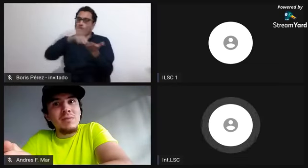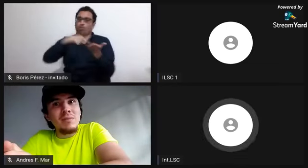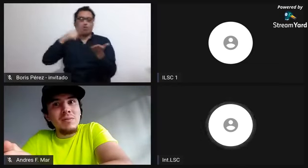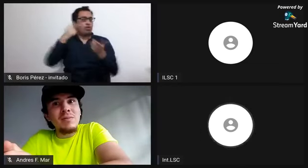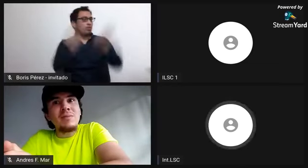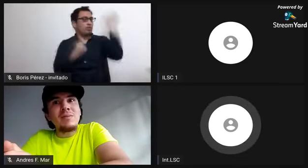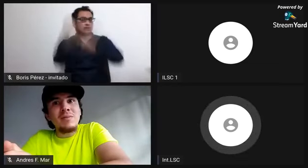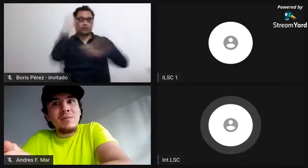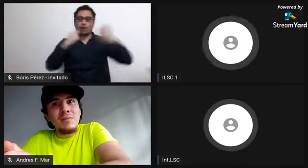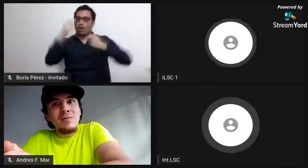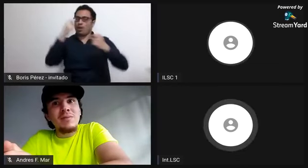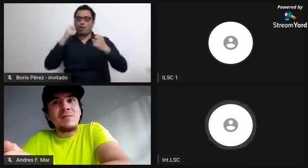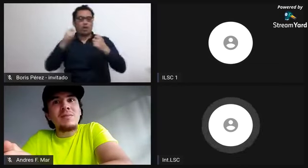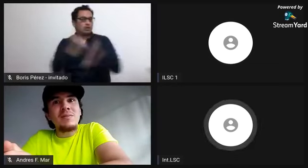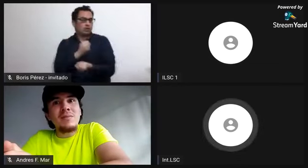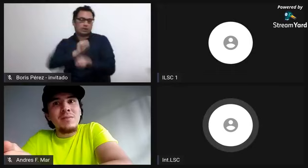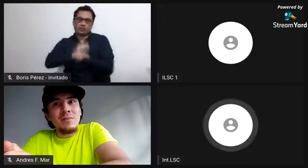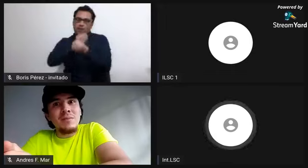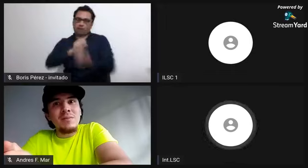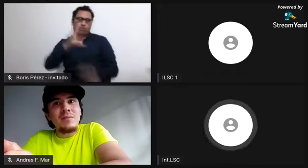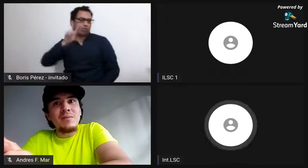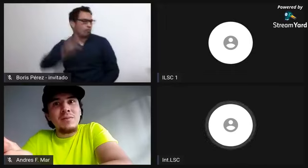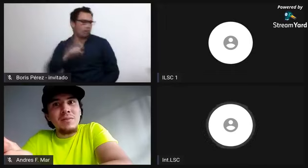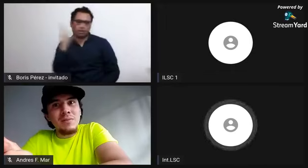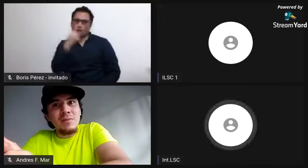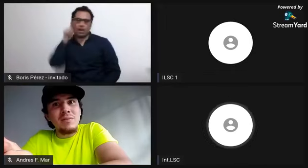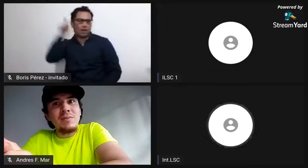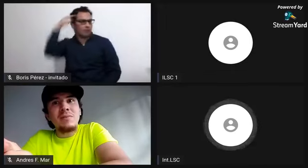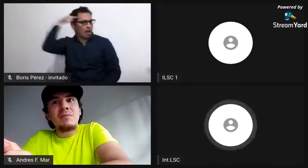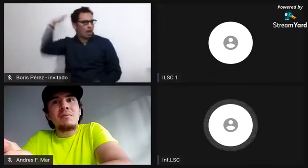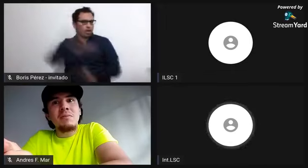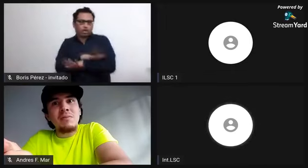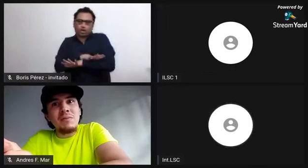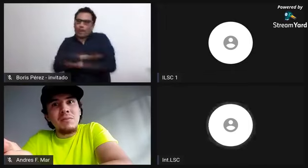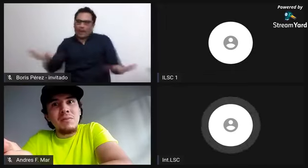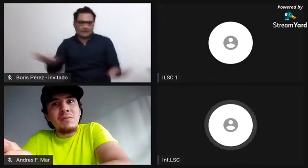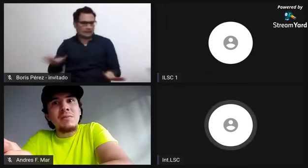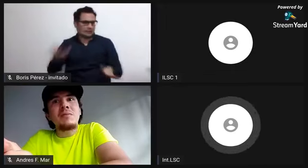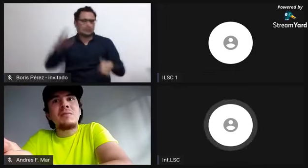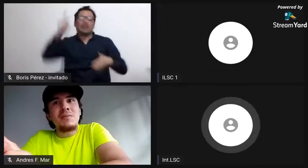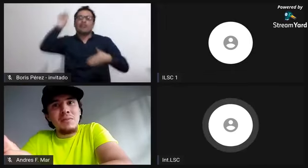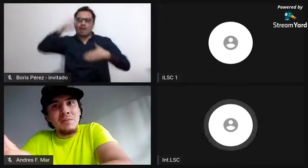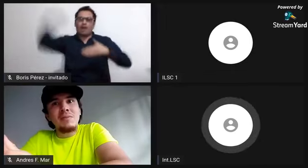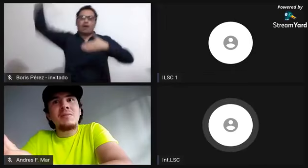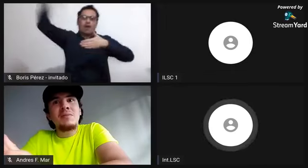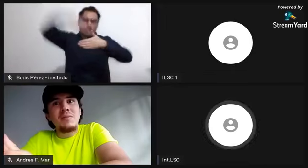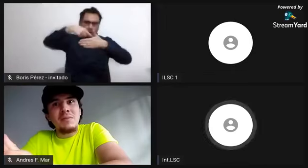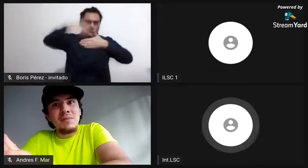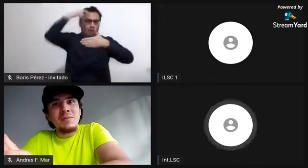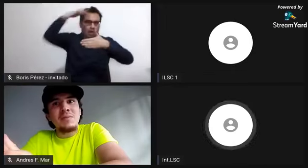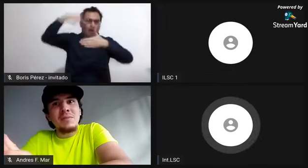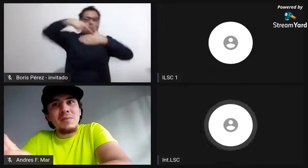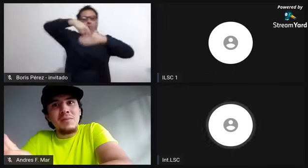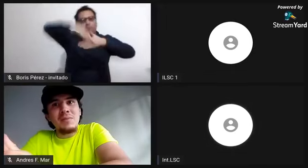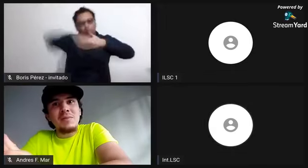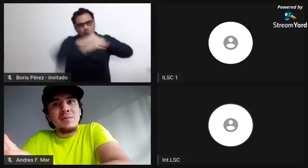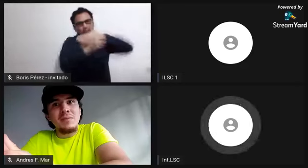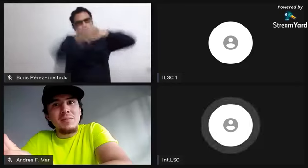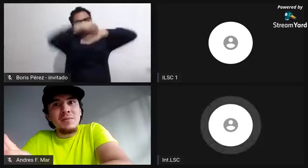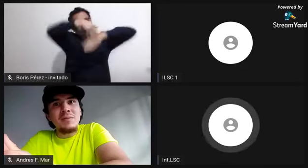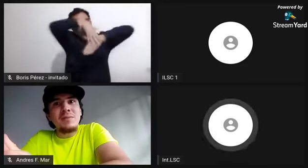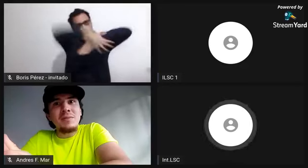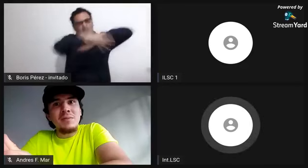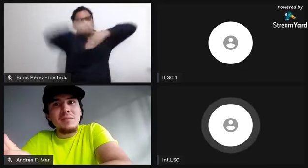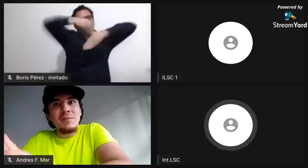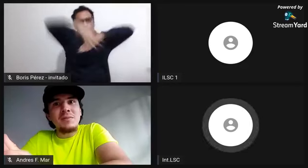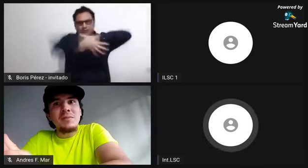da también pues la distribución de los pueblos africanos en todo el territorio colombiano, sí,